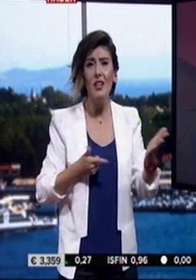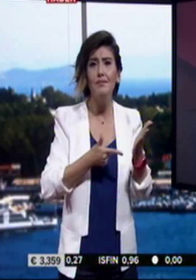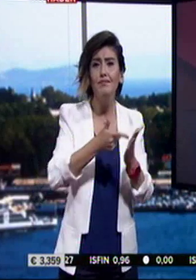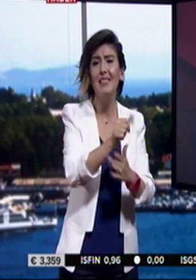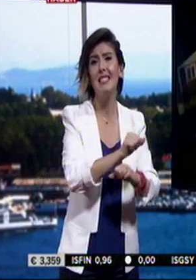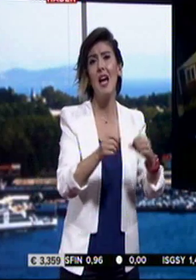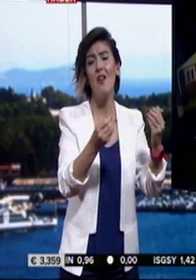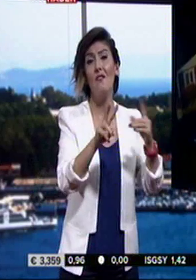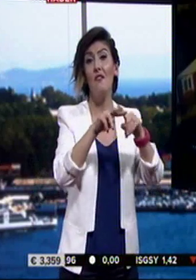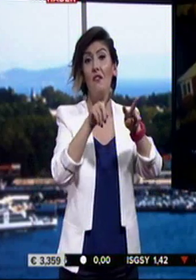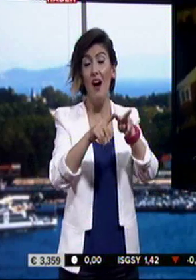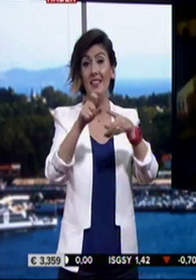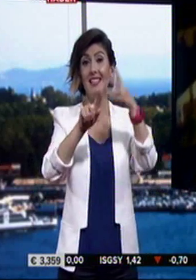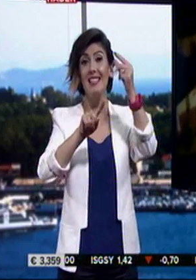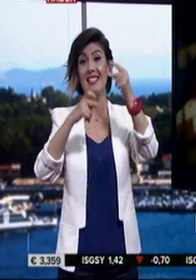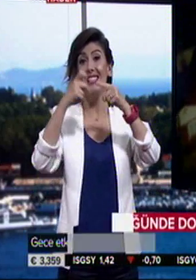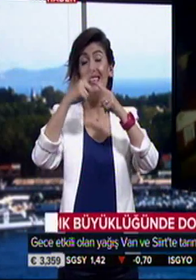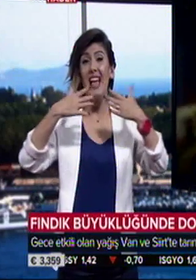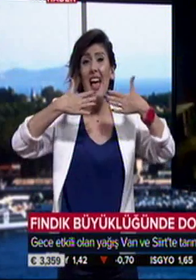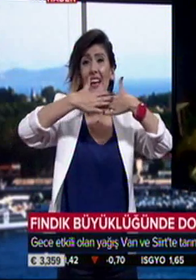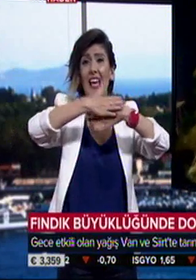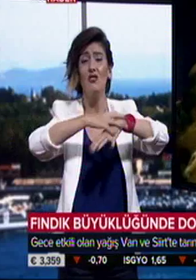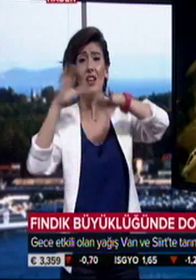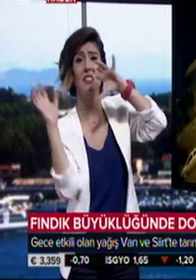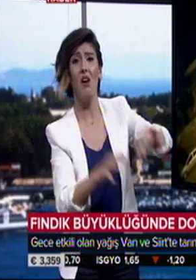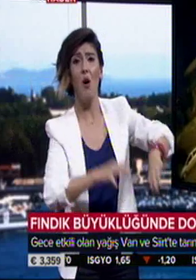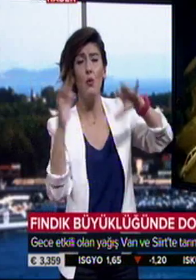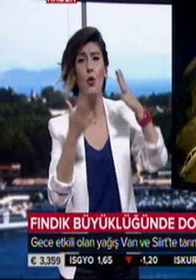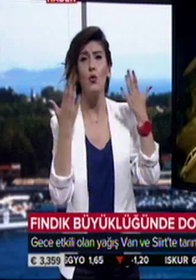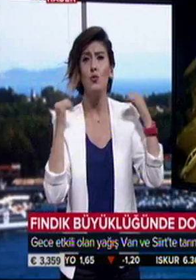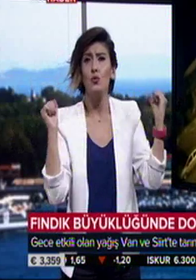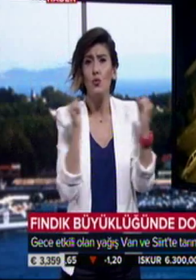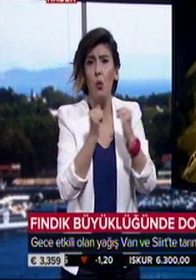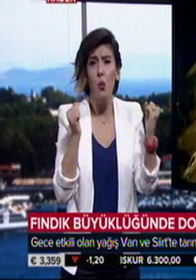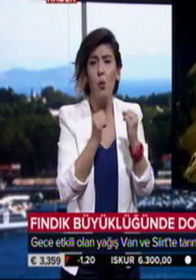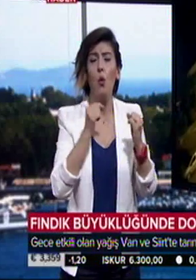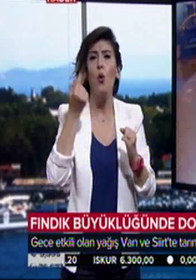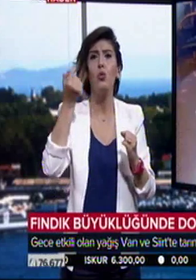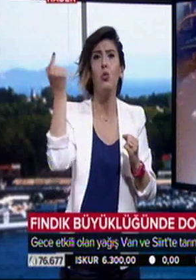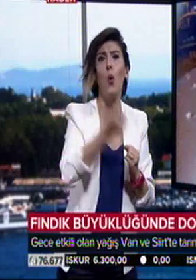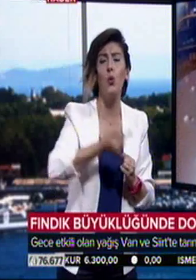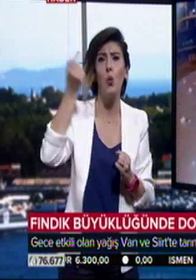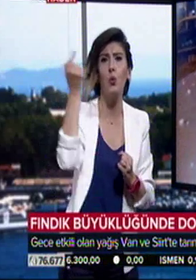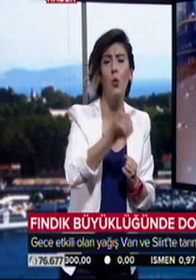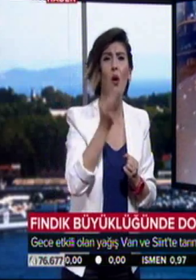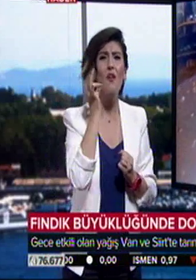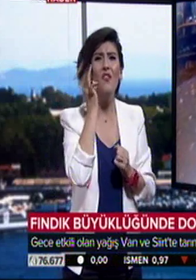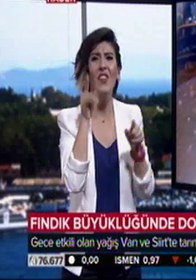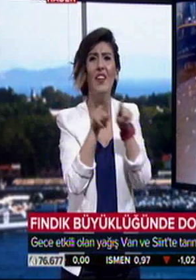ve Siirt'te gece saatlerinde etkili olan yağmur soğuk havanın etkisiyle yerini doluya bıraktı. Fındık büyüklüğünde yağan dolu